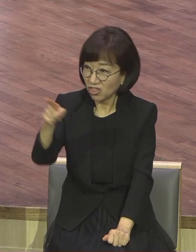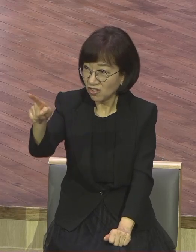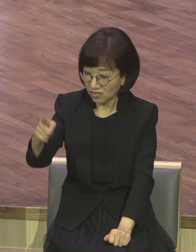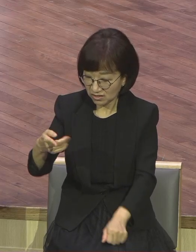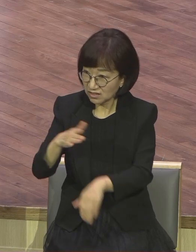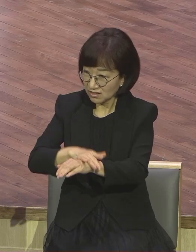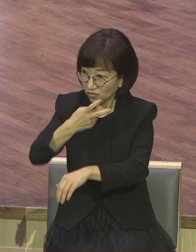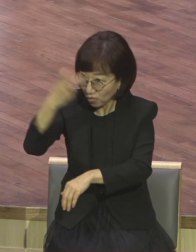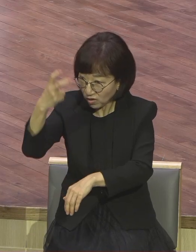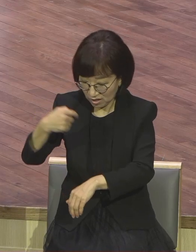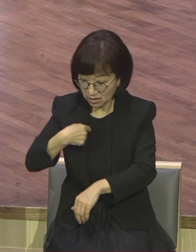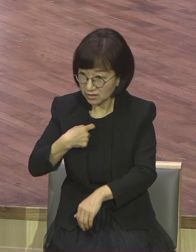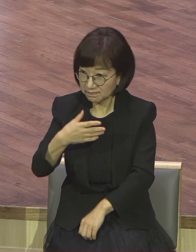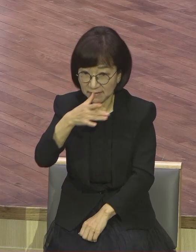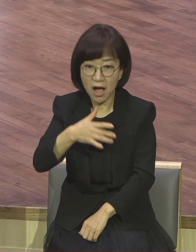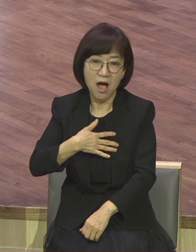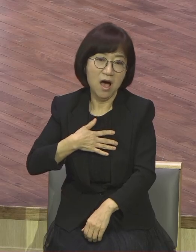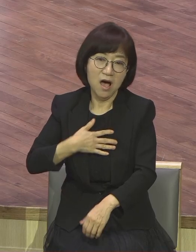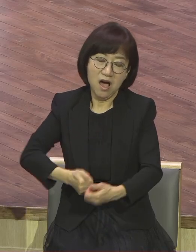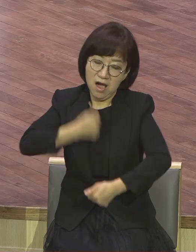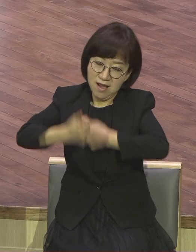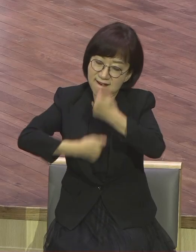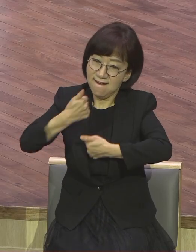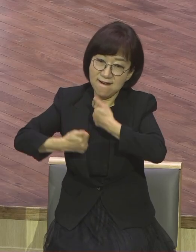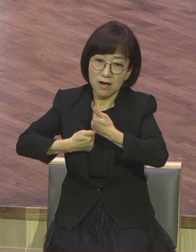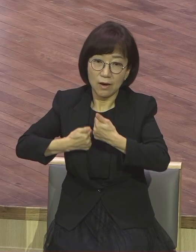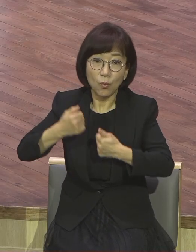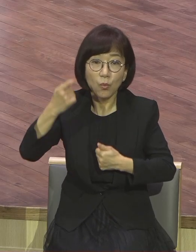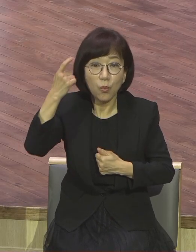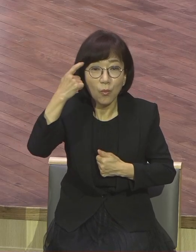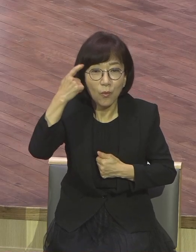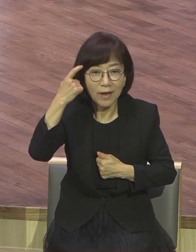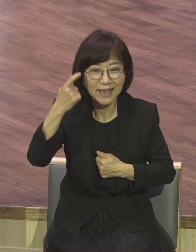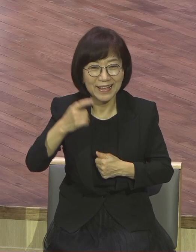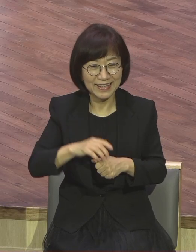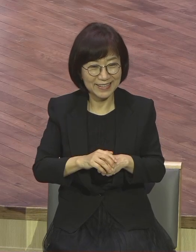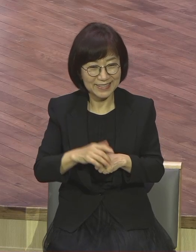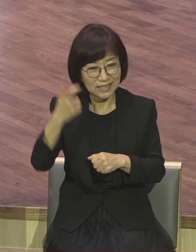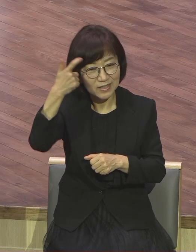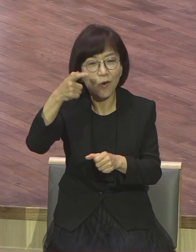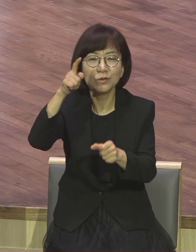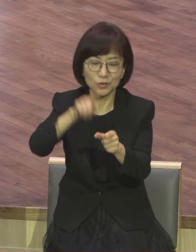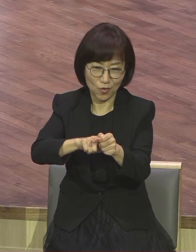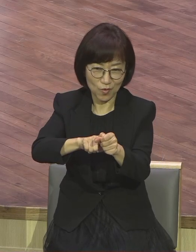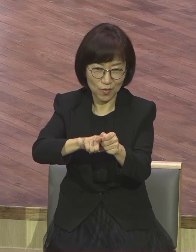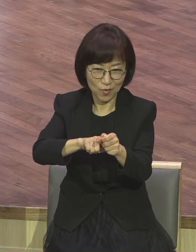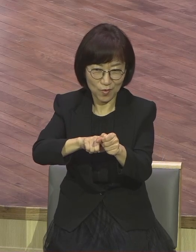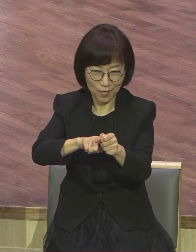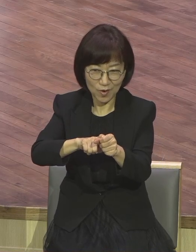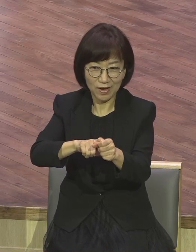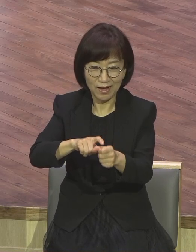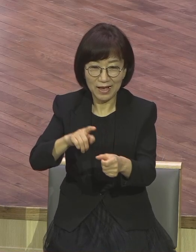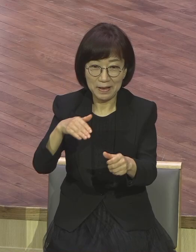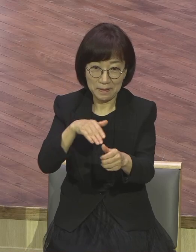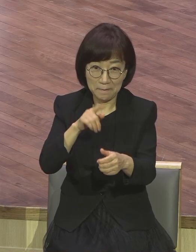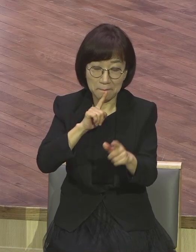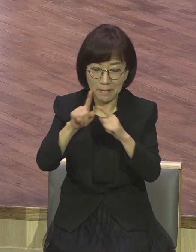믿는다. 돼야 된단 말이에요. 영적인 사단의 공격이 속이는 겁니다. 사단 주특기가 속이는 거거든요.